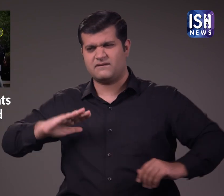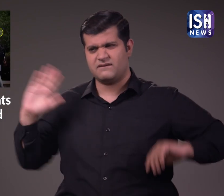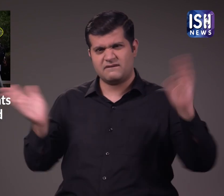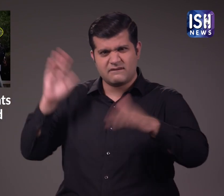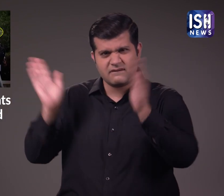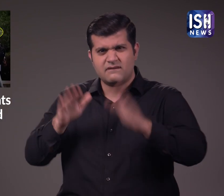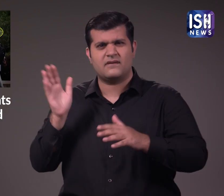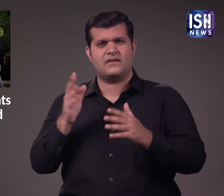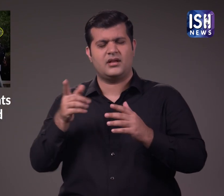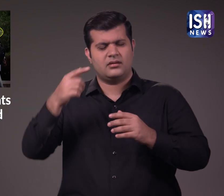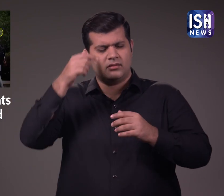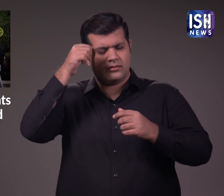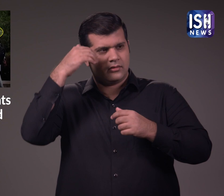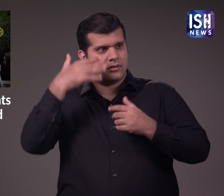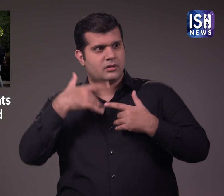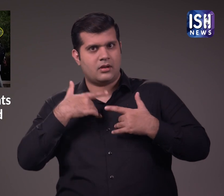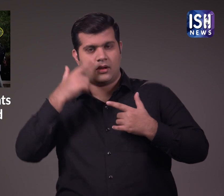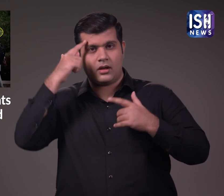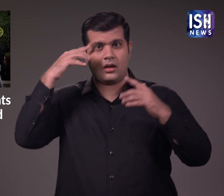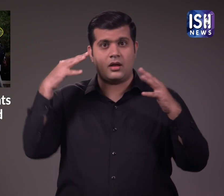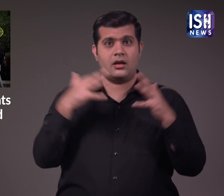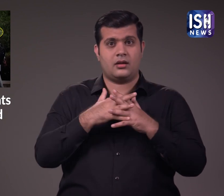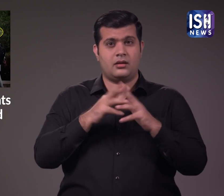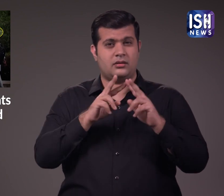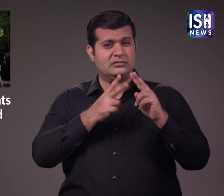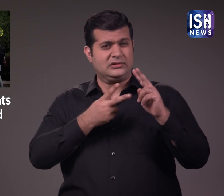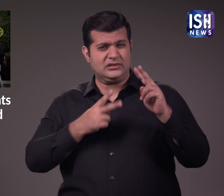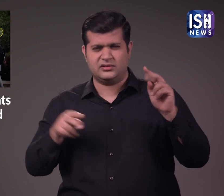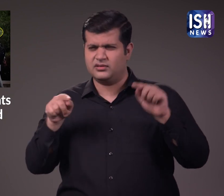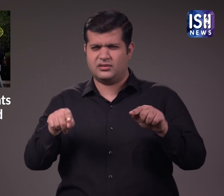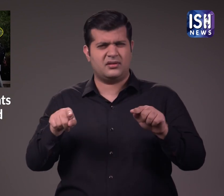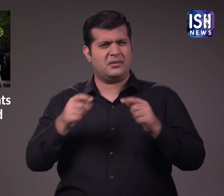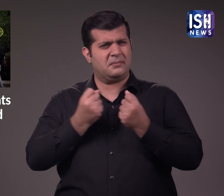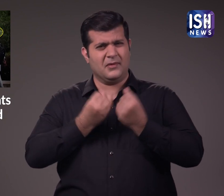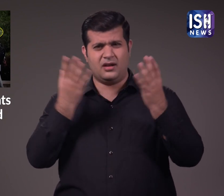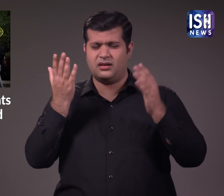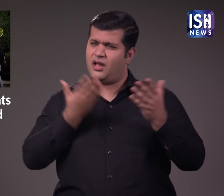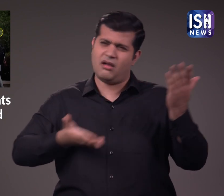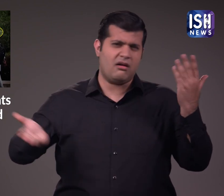जाता है इसे पूरी दुन्या में कई छात्र तनाव में